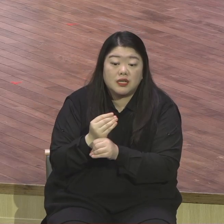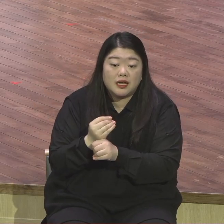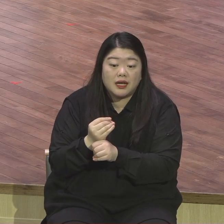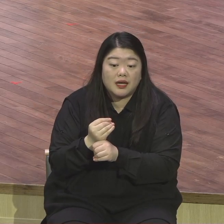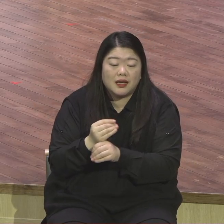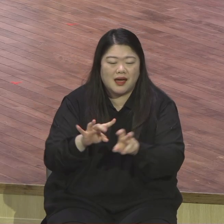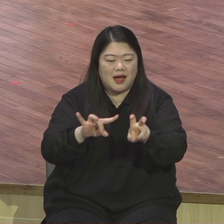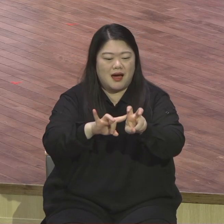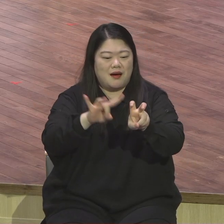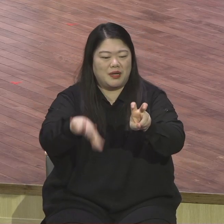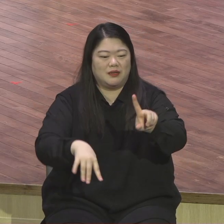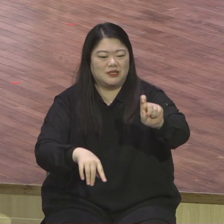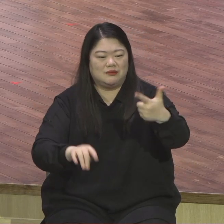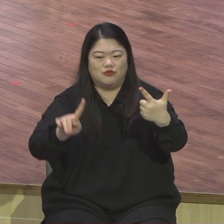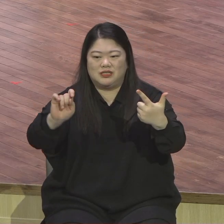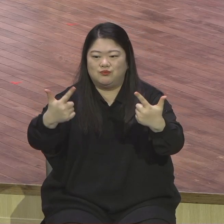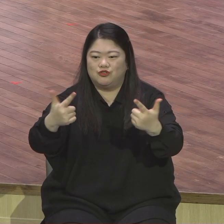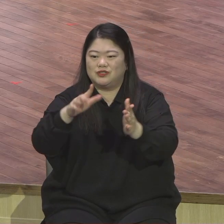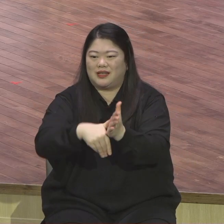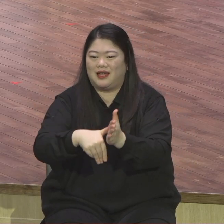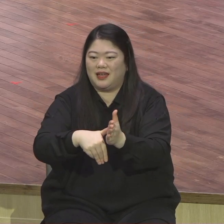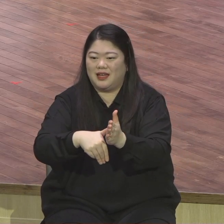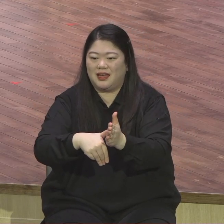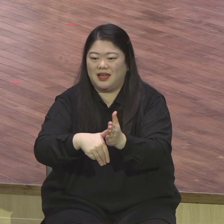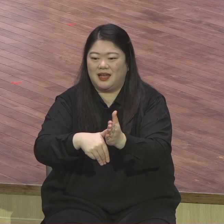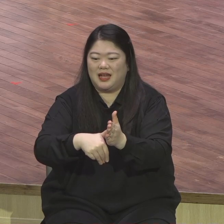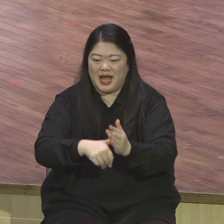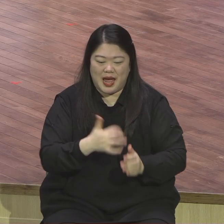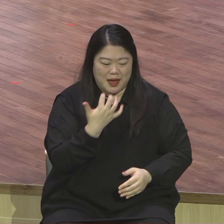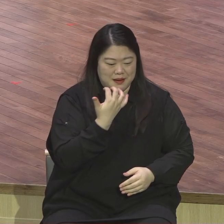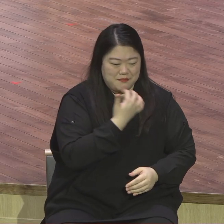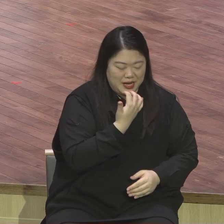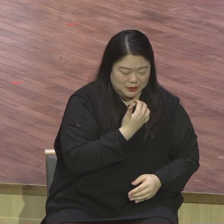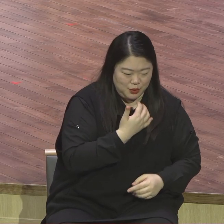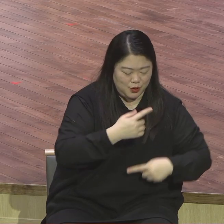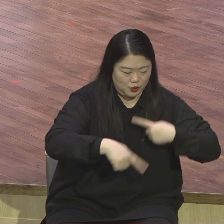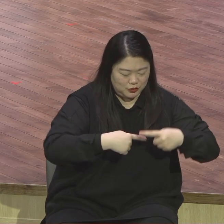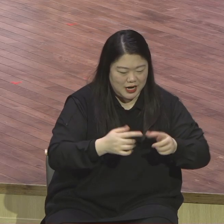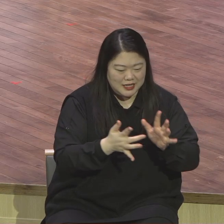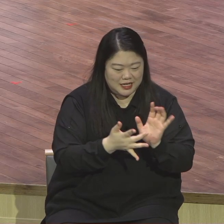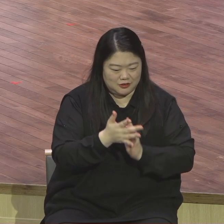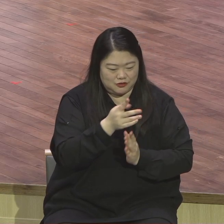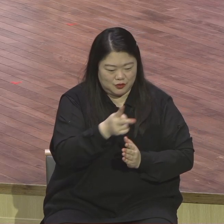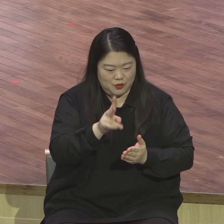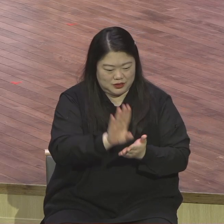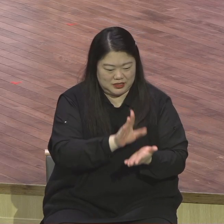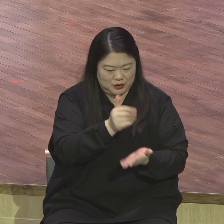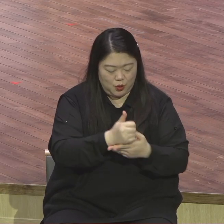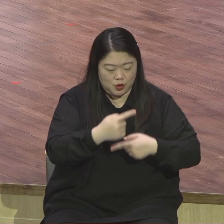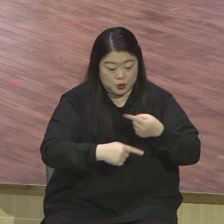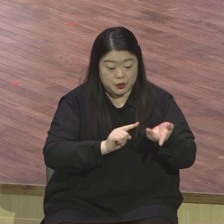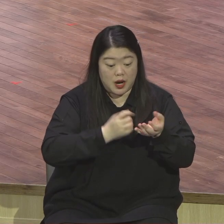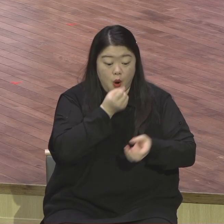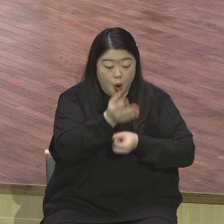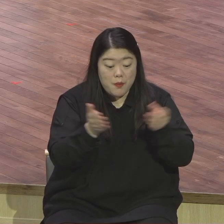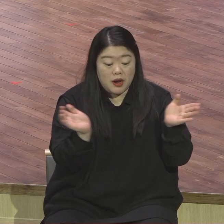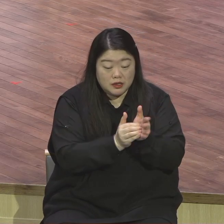예선 후 여셋 후 그 말이에요 이 고백은 처음이었거든요 지상의 인류 역사상 처음 한 고백이요